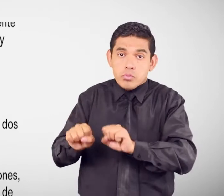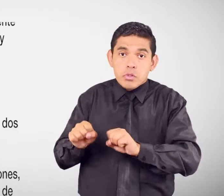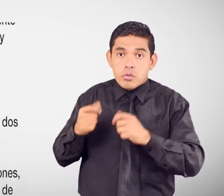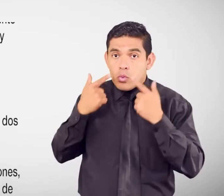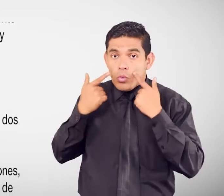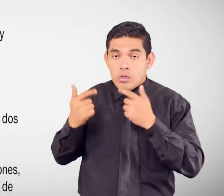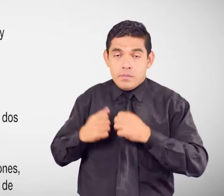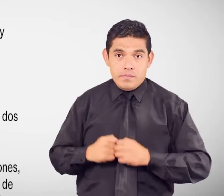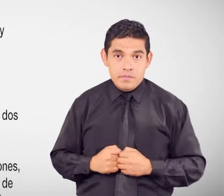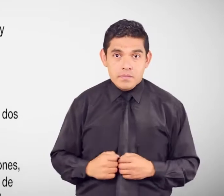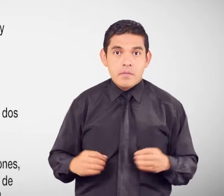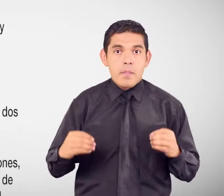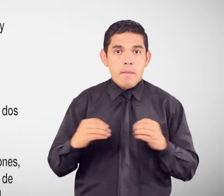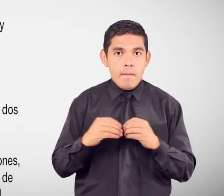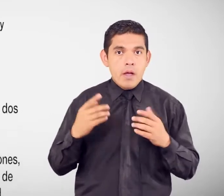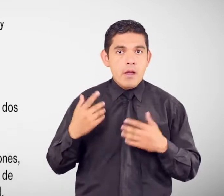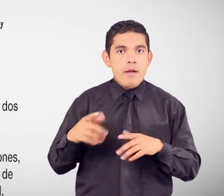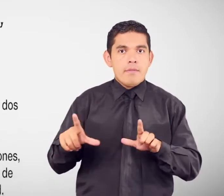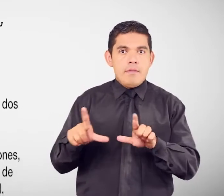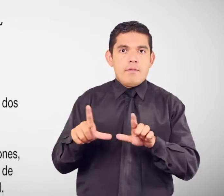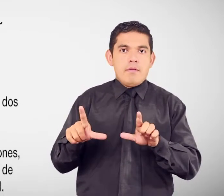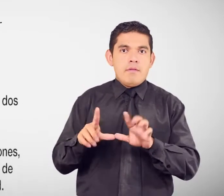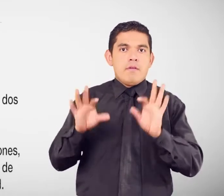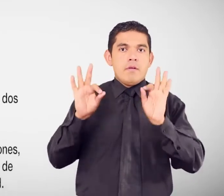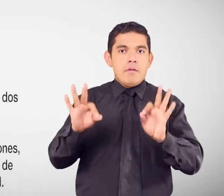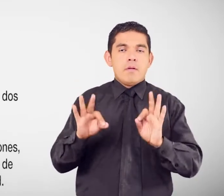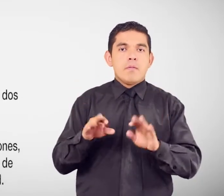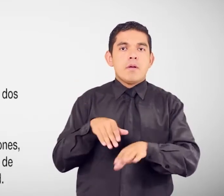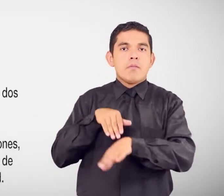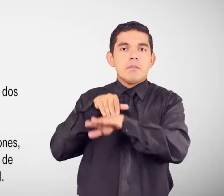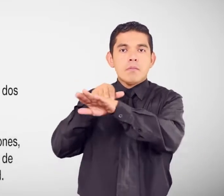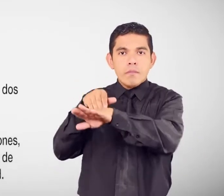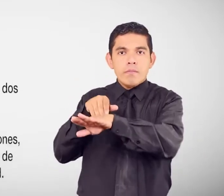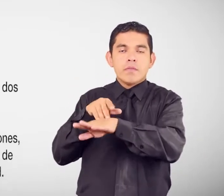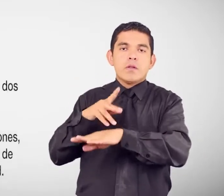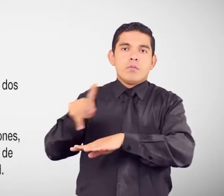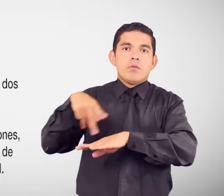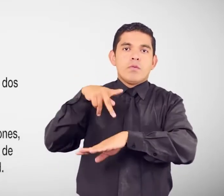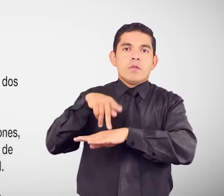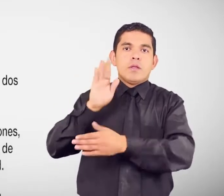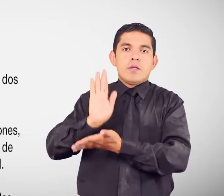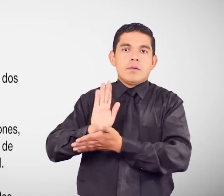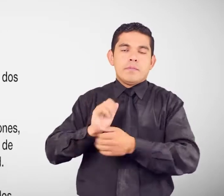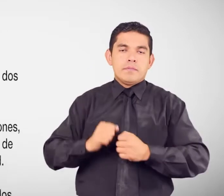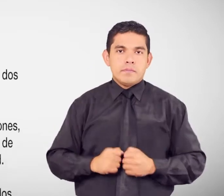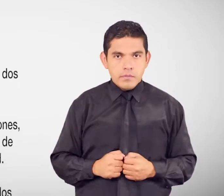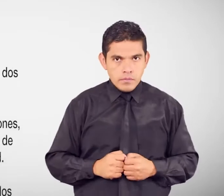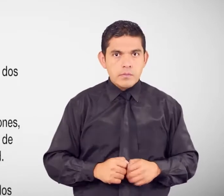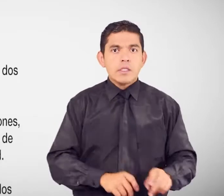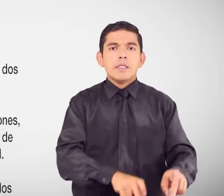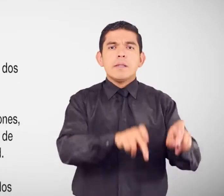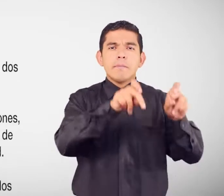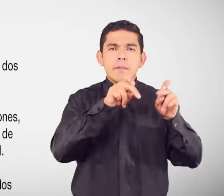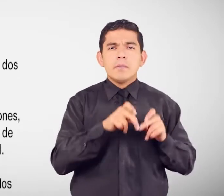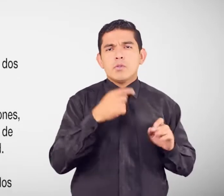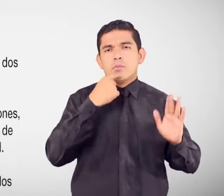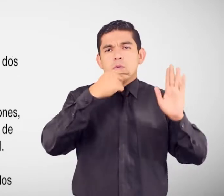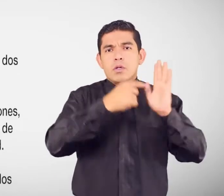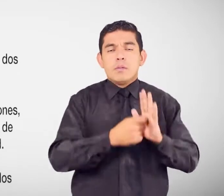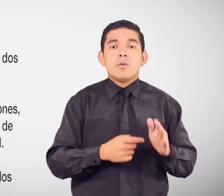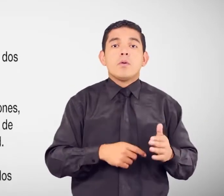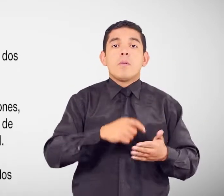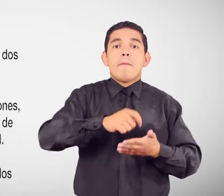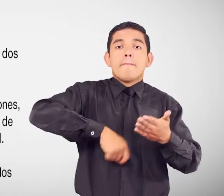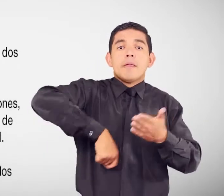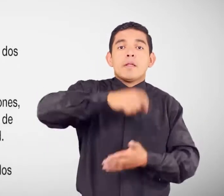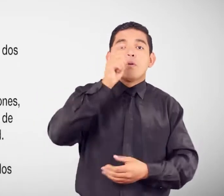Debidamente certificadas Y avaladas por facultativos del IES Permisos en casos tales como De matriculación de hijos